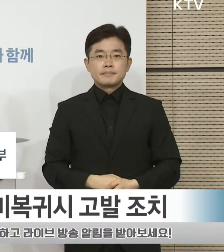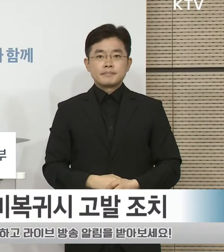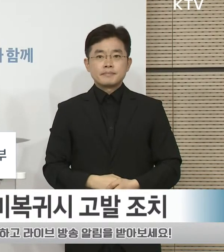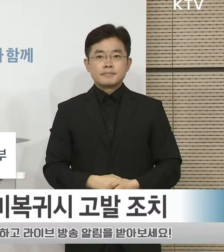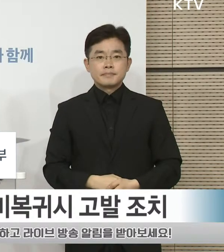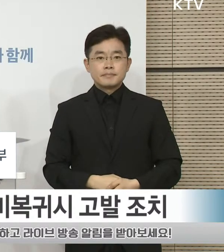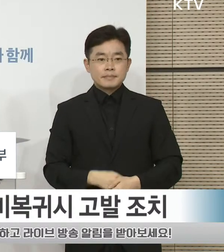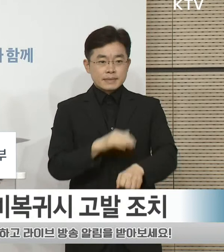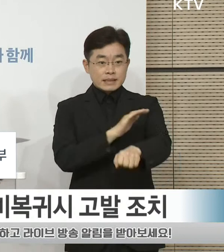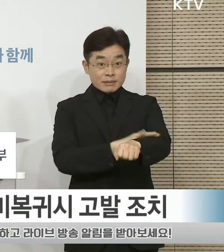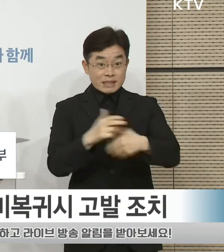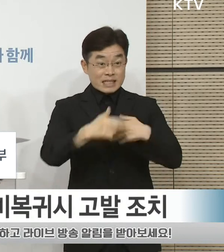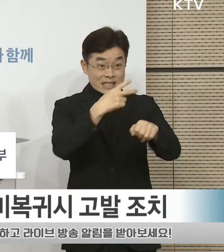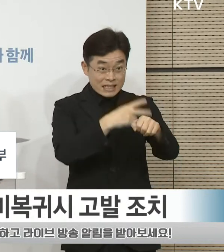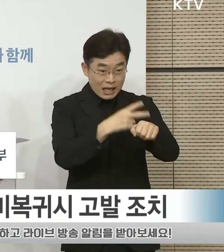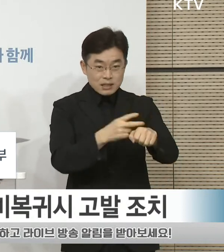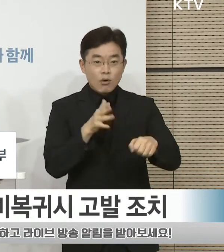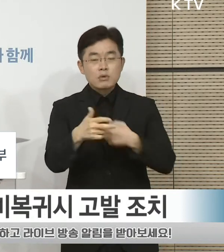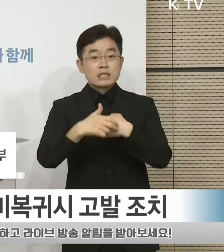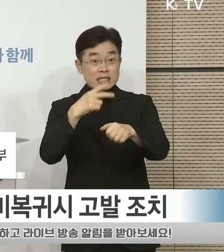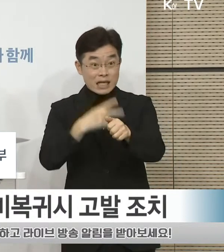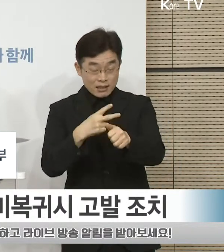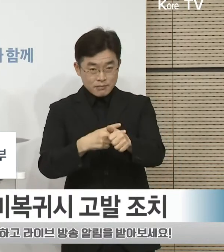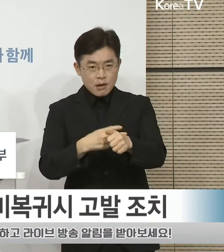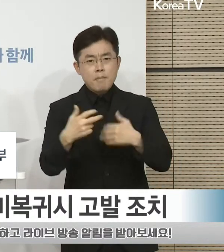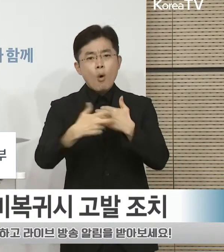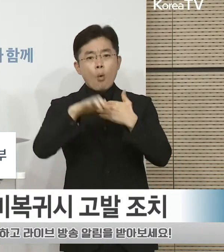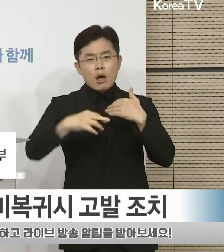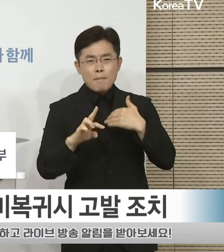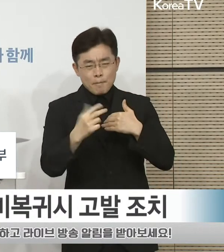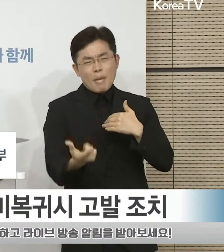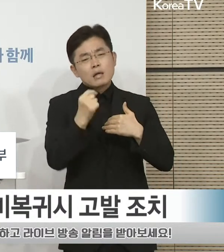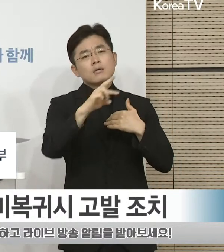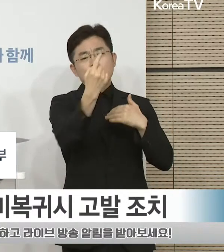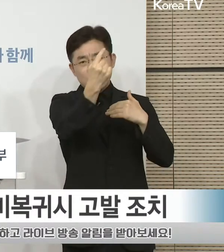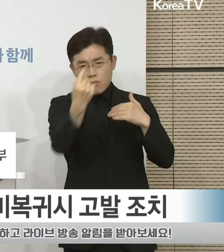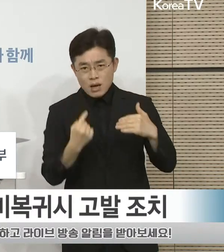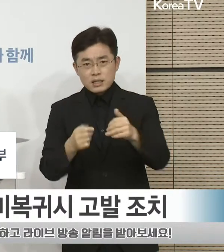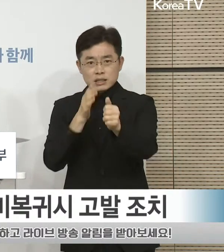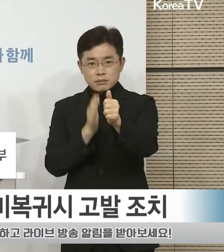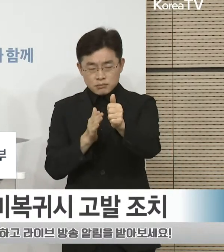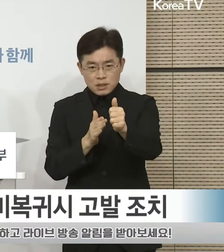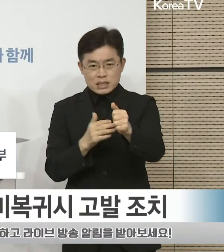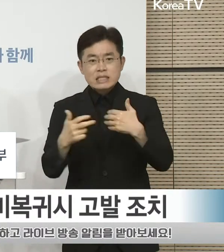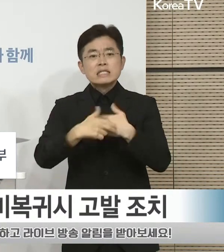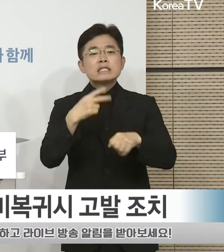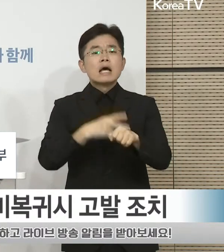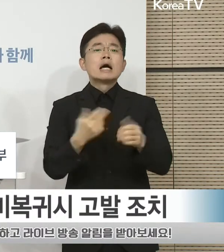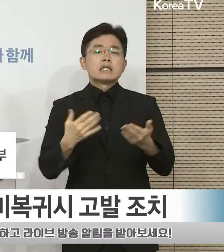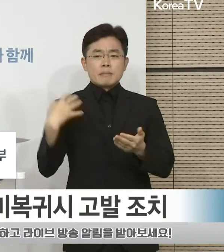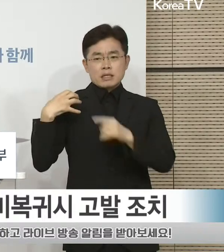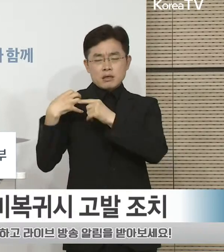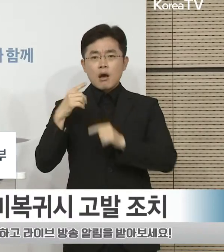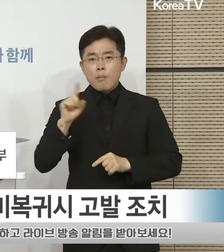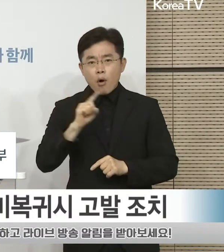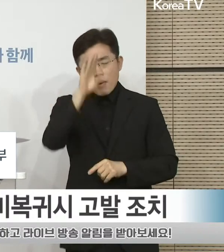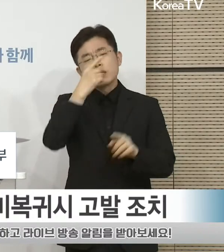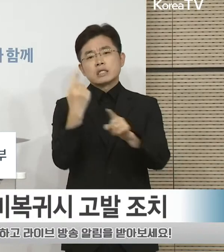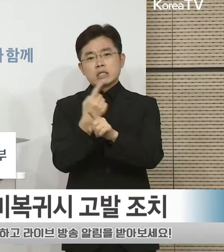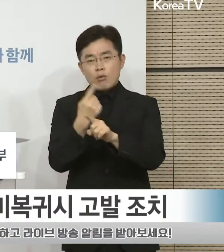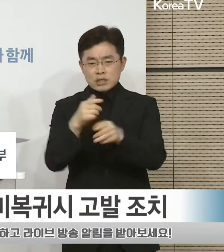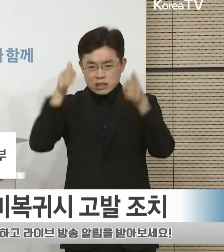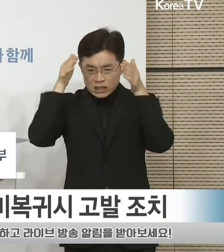전공위, 전임위들은 조속히 진료 현장으로 복귀하여 의사로서의 본분을 지키고 맡은